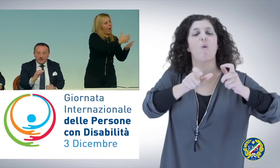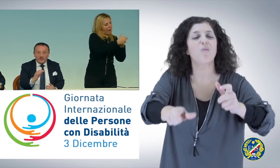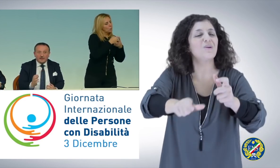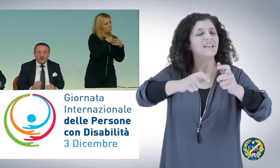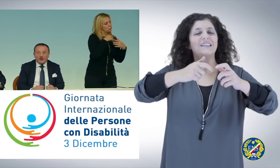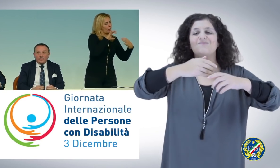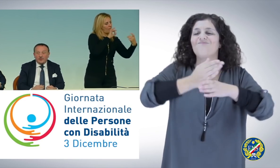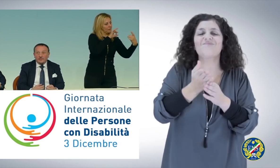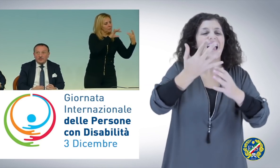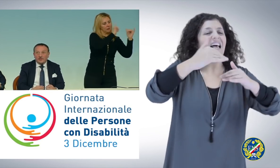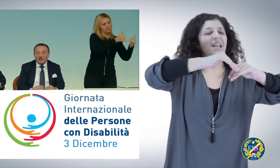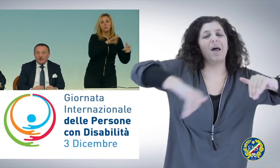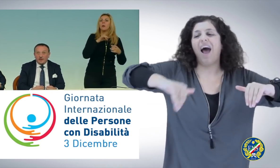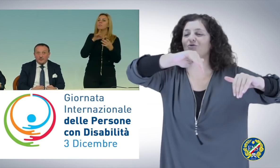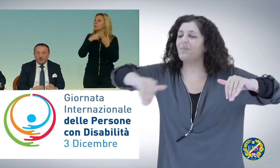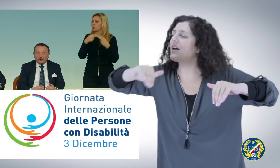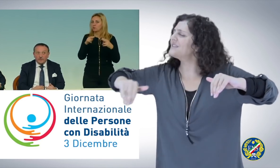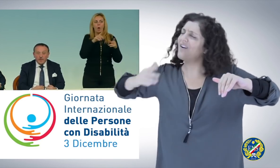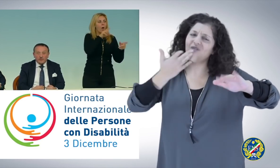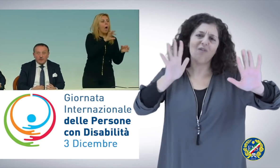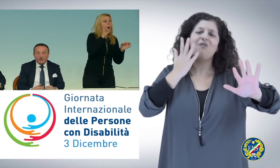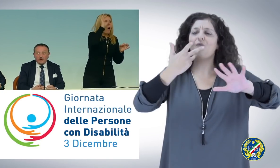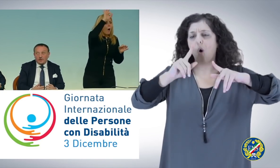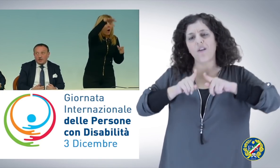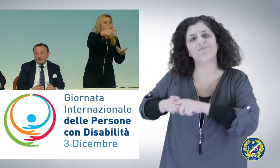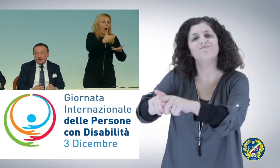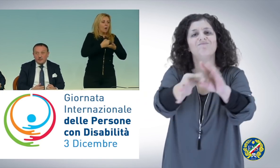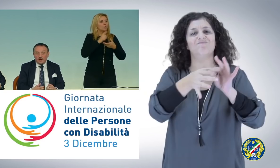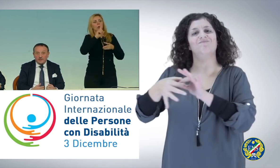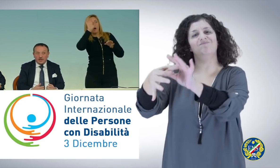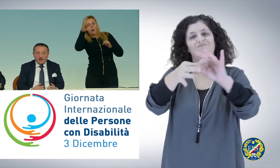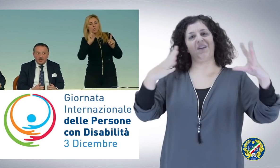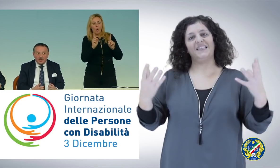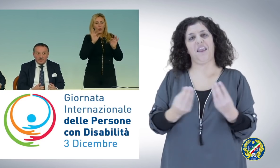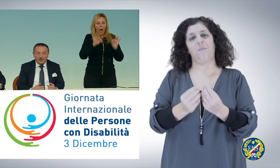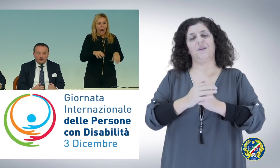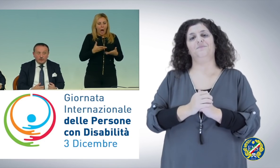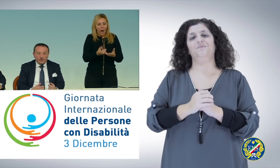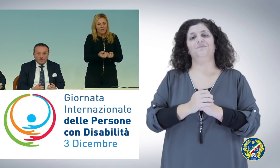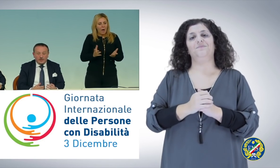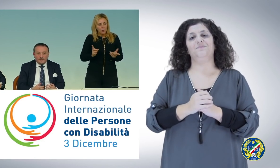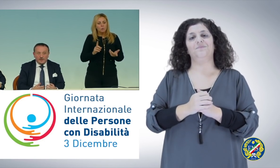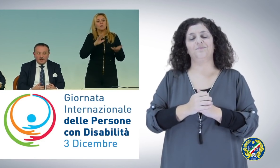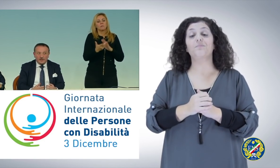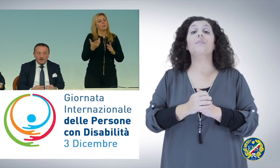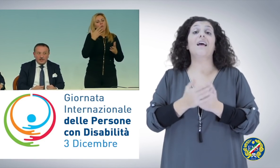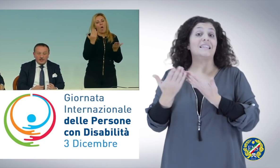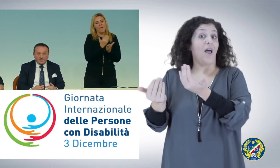organizzate a compartimenti stagni e a spot. Questo noi lo vogliamo evitare. Saluto i Presidenti delle